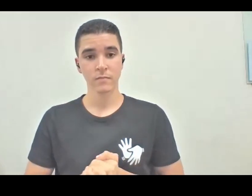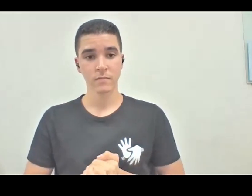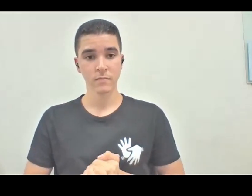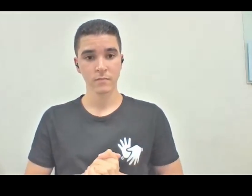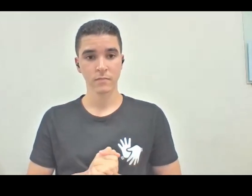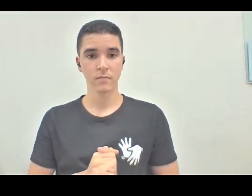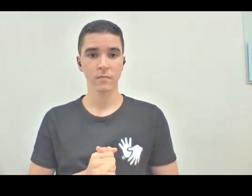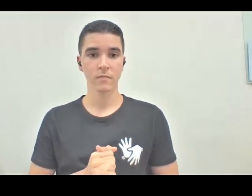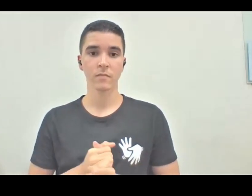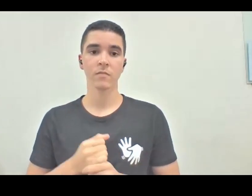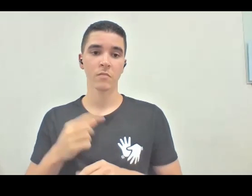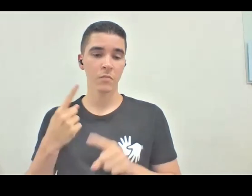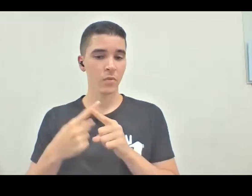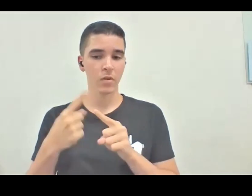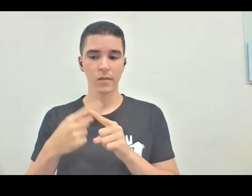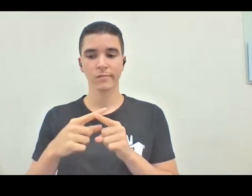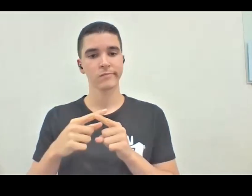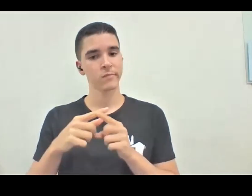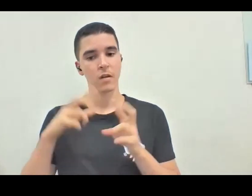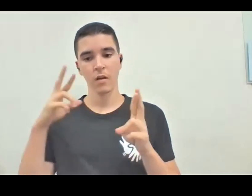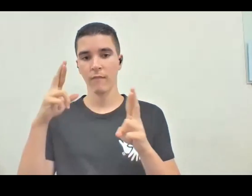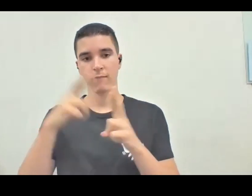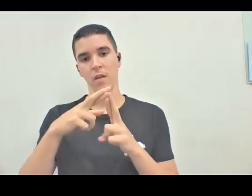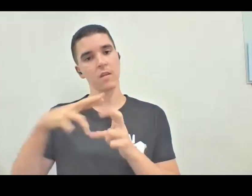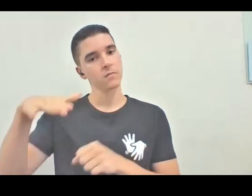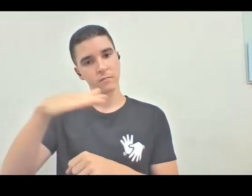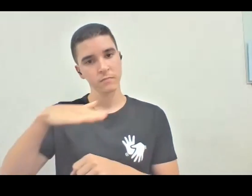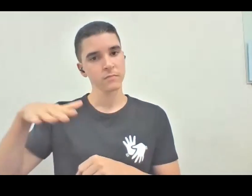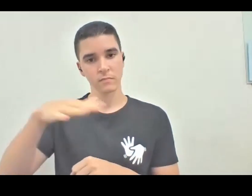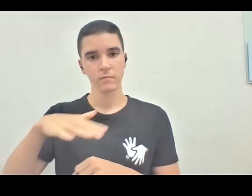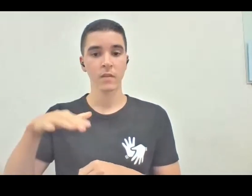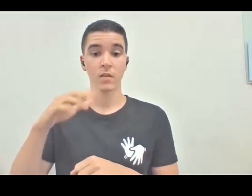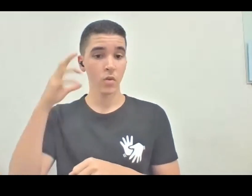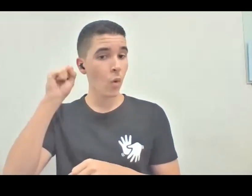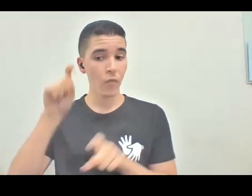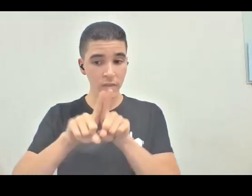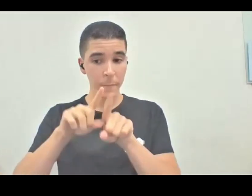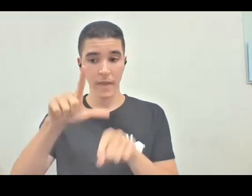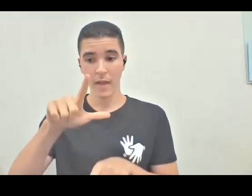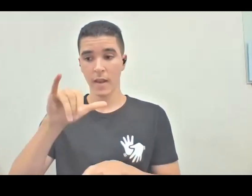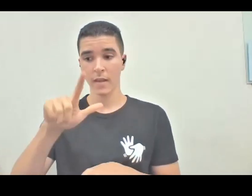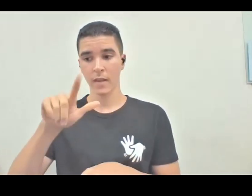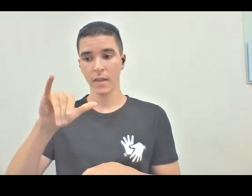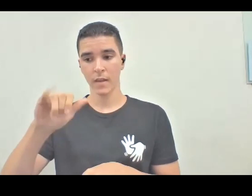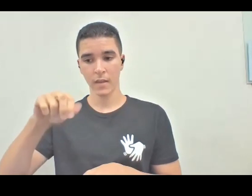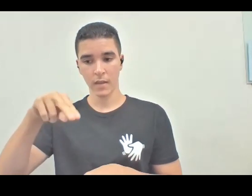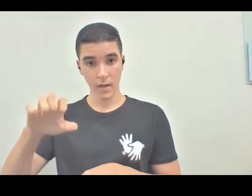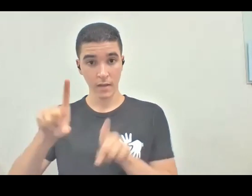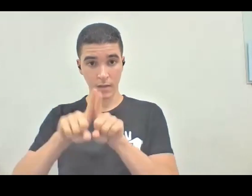grande referência nessa área. É, isso me faz pensar, assim, também, que fica aí um